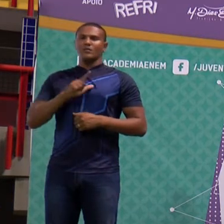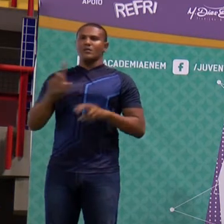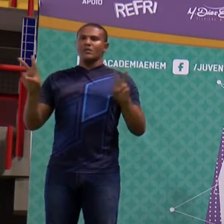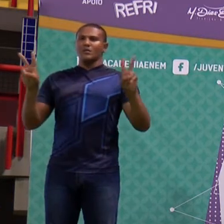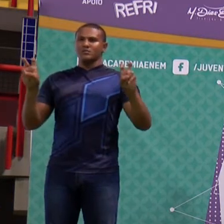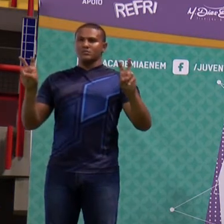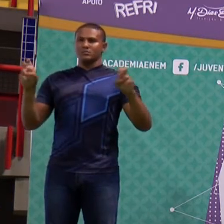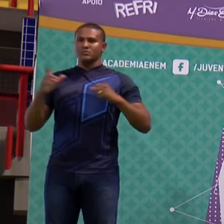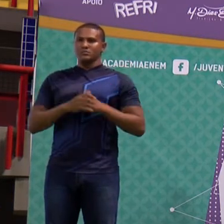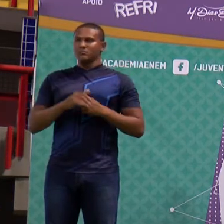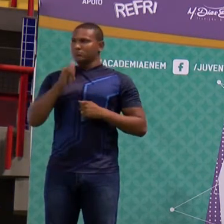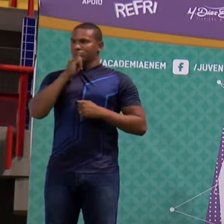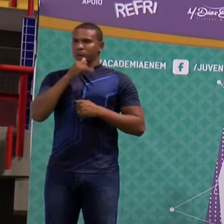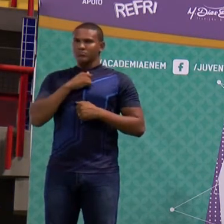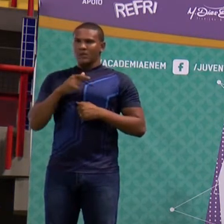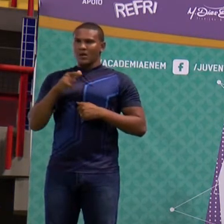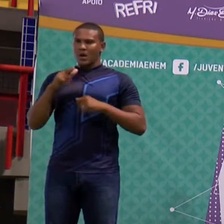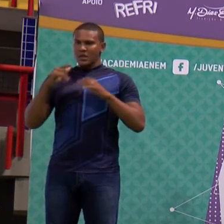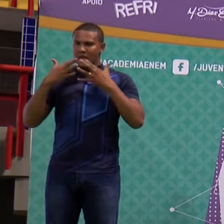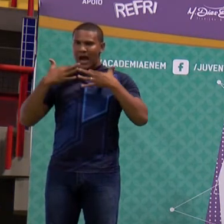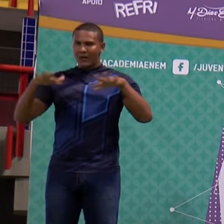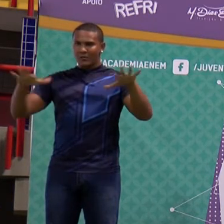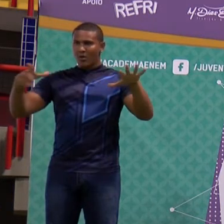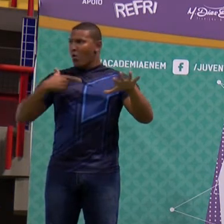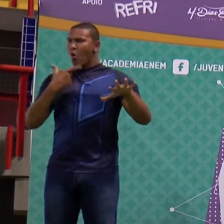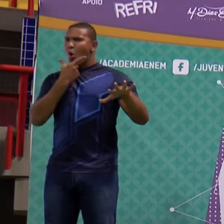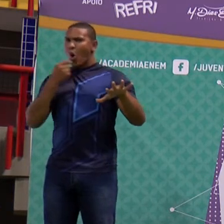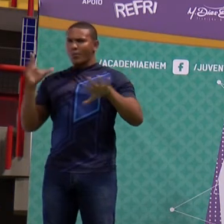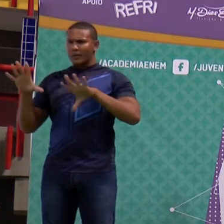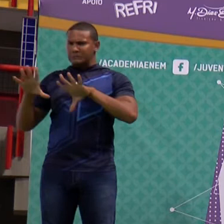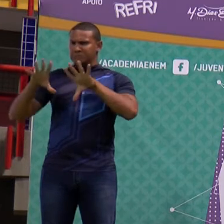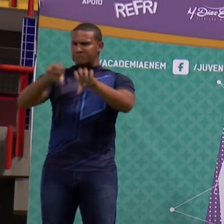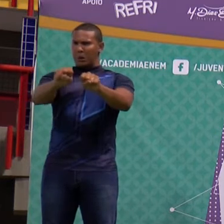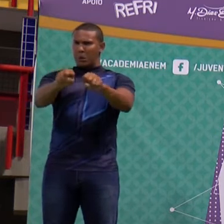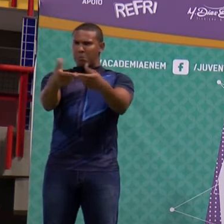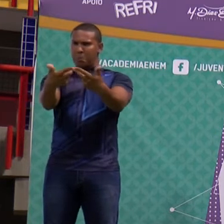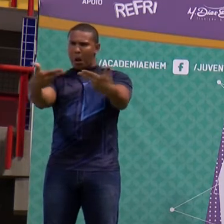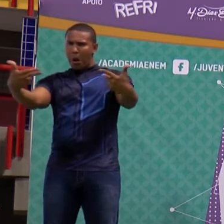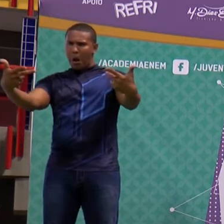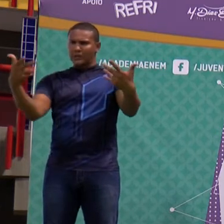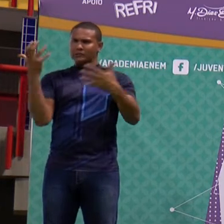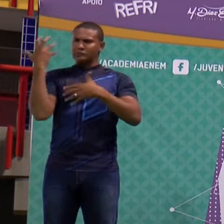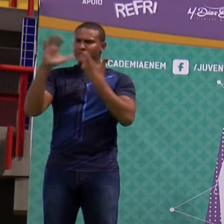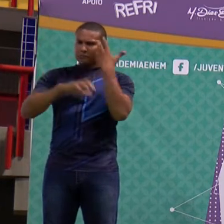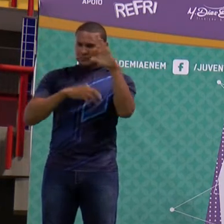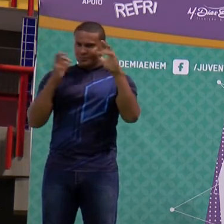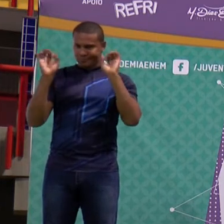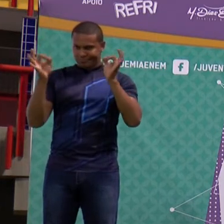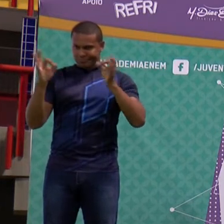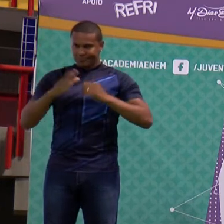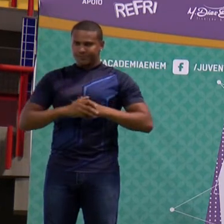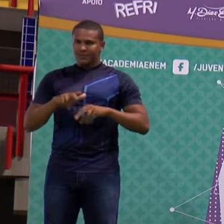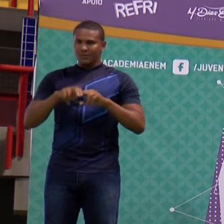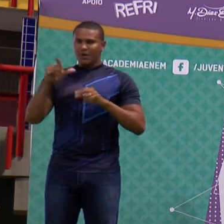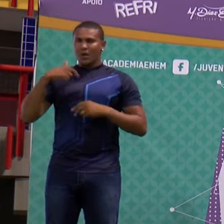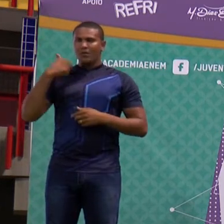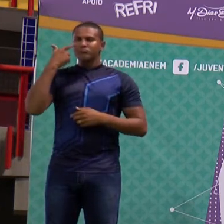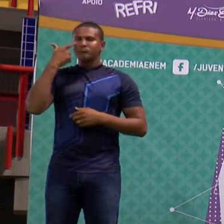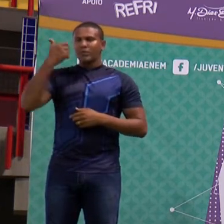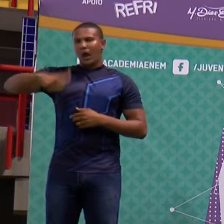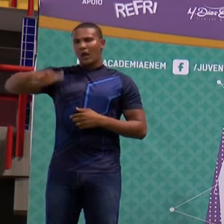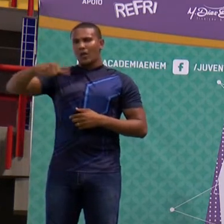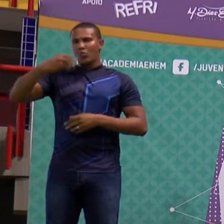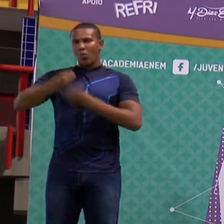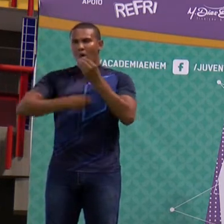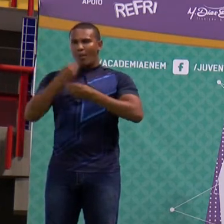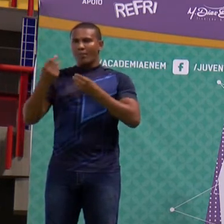interferência humana no ambiente, analise as afirmações apresentadas a seguir e assinale